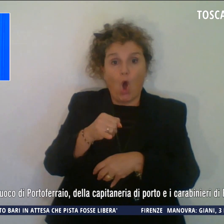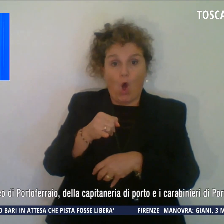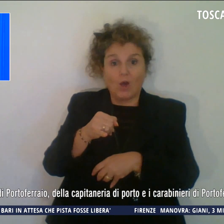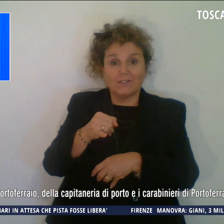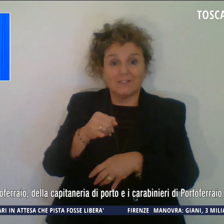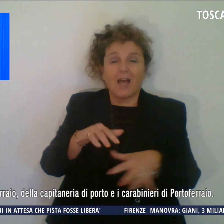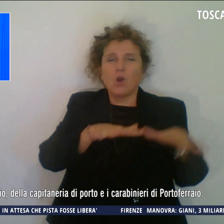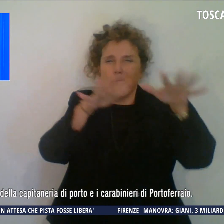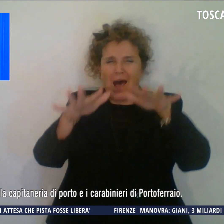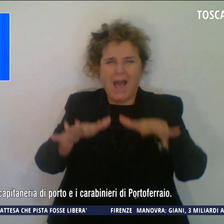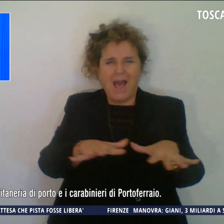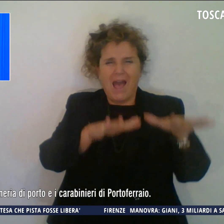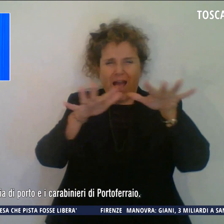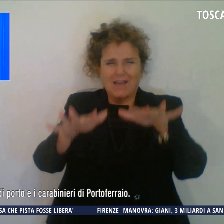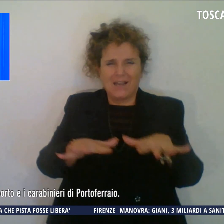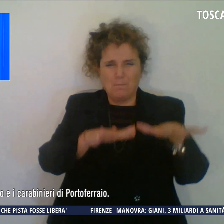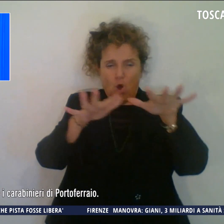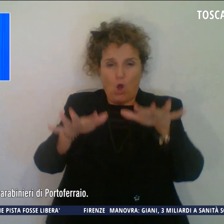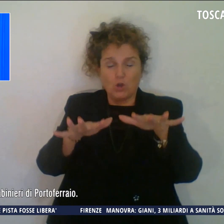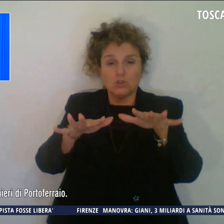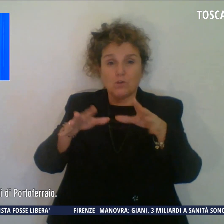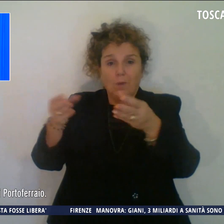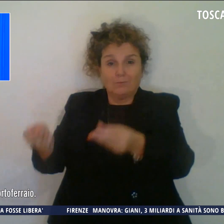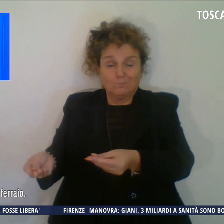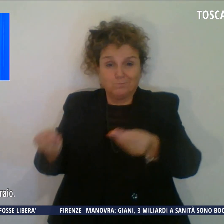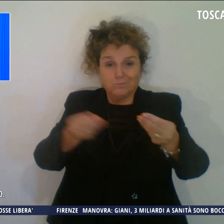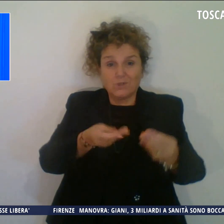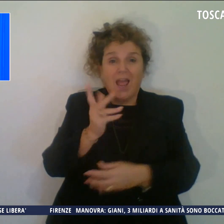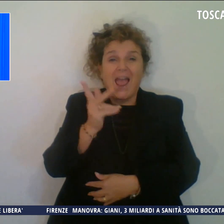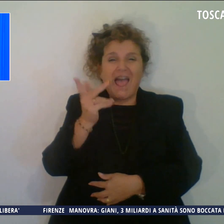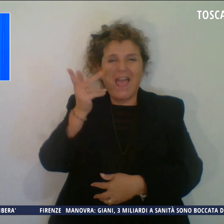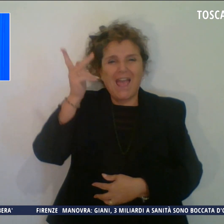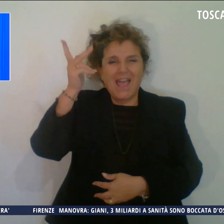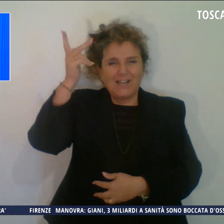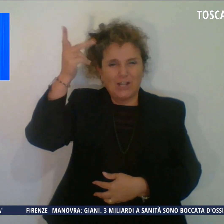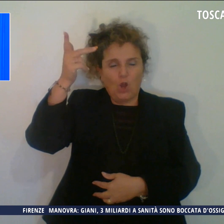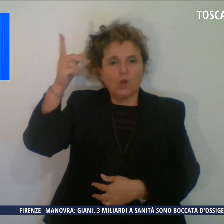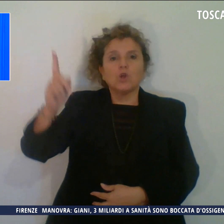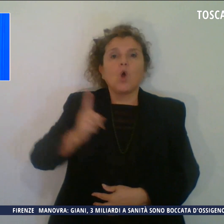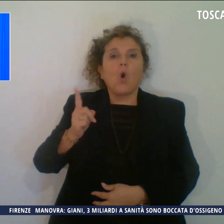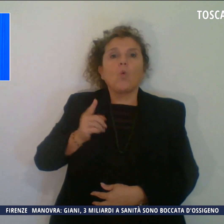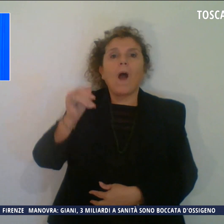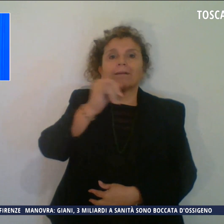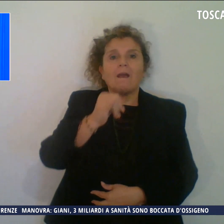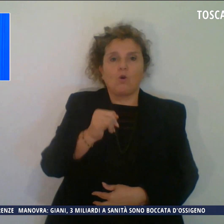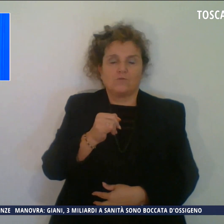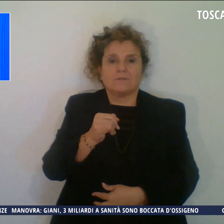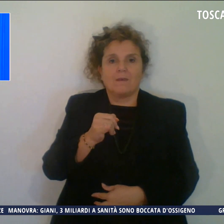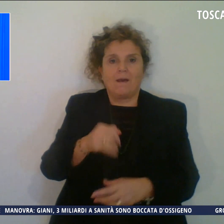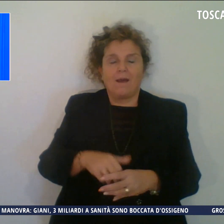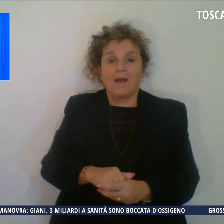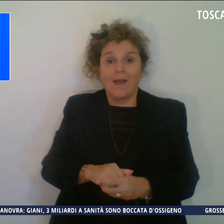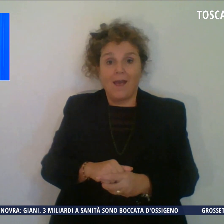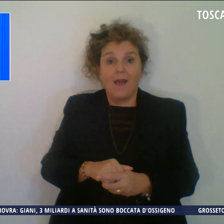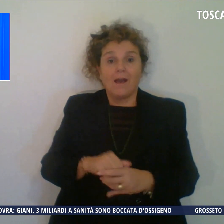mosso e poi recuperati dall'elicottero della Guardia Costiera. Le operazioni